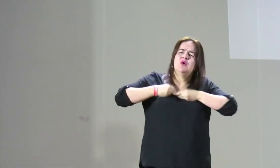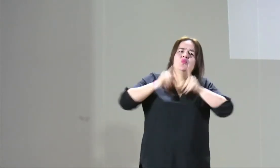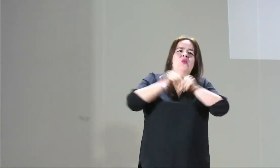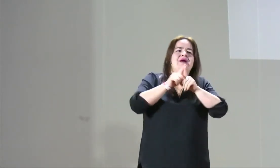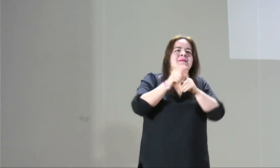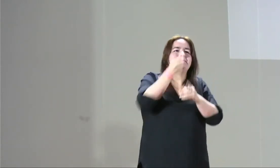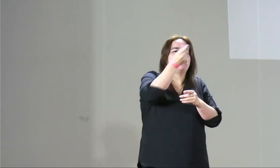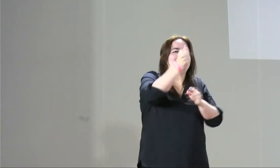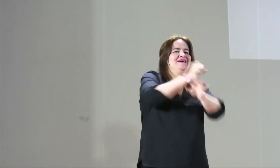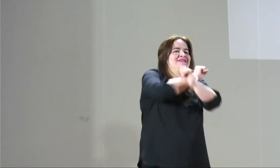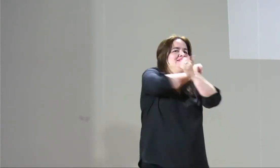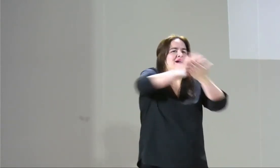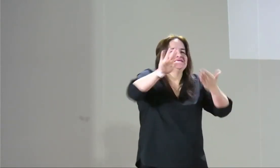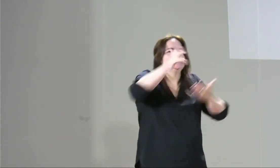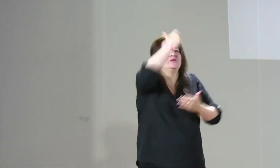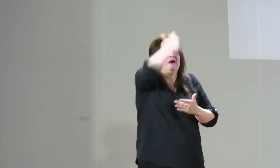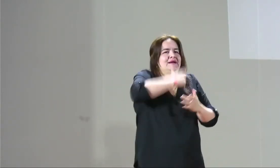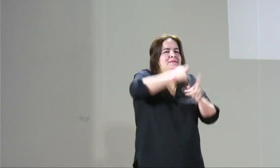gratuidad? ¿Por qué el Estado me la debe garantizar?